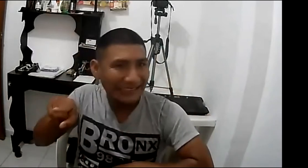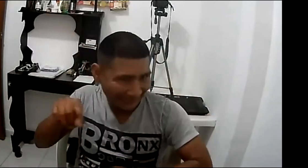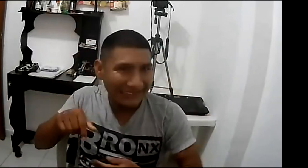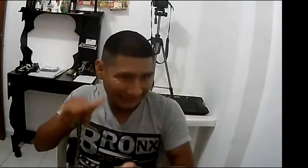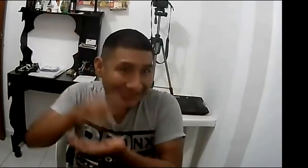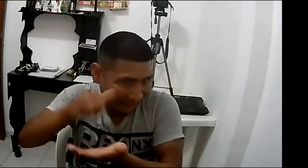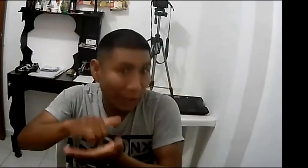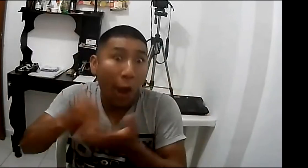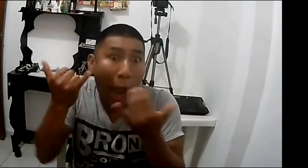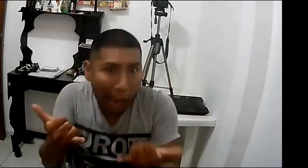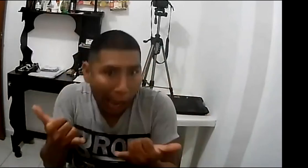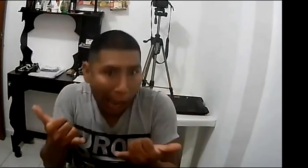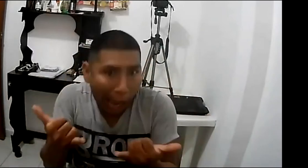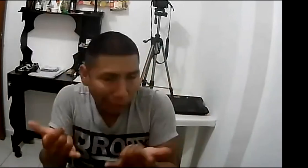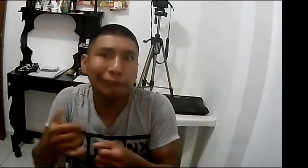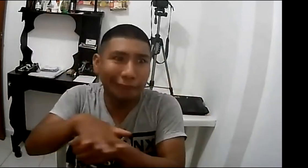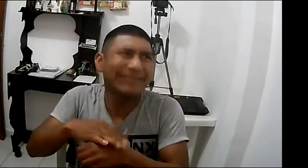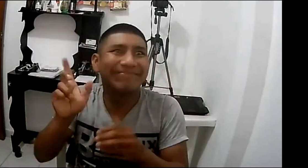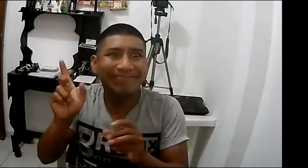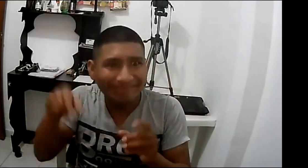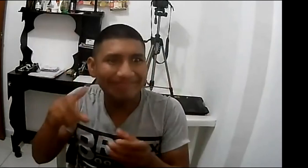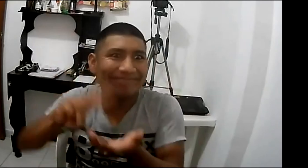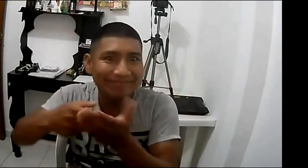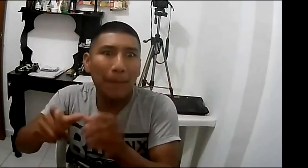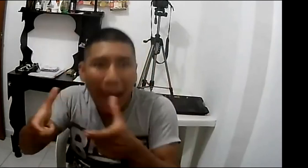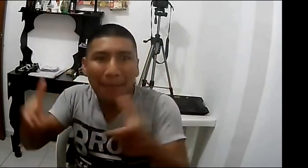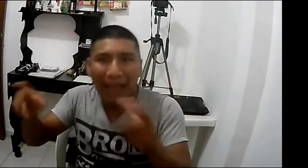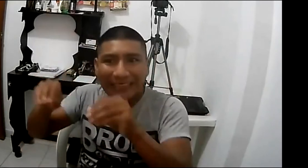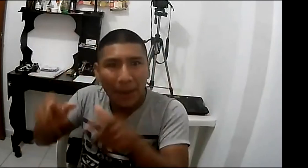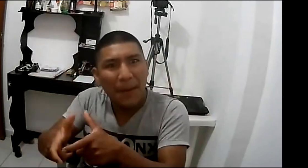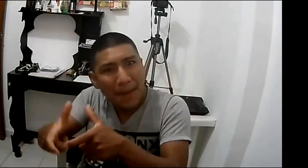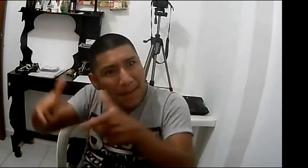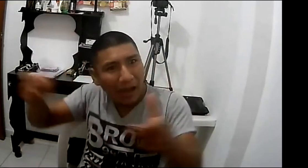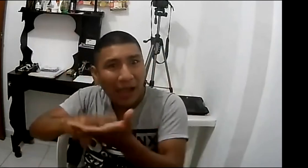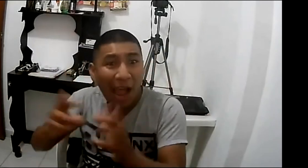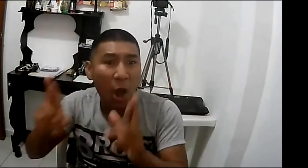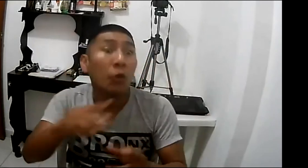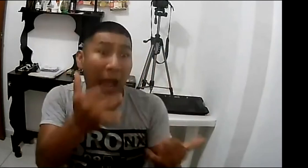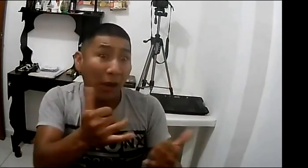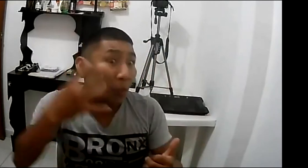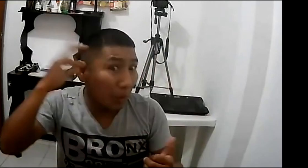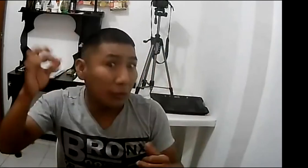sorda en diferentes espacios y es allí cuando nosotros las personas sordas entran entonces lo que hacemos es